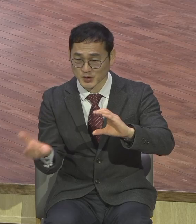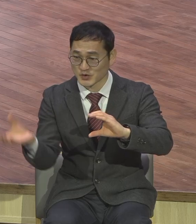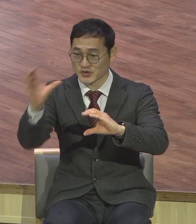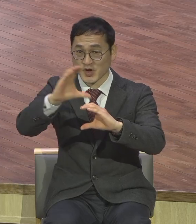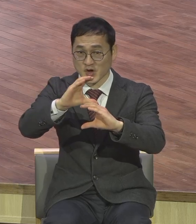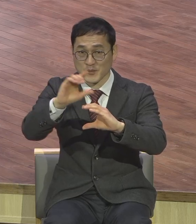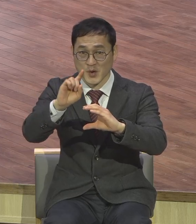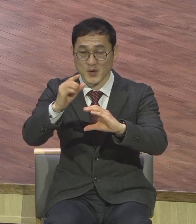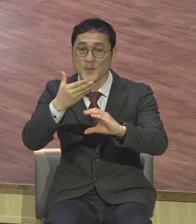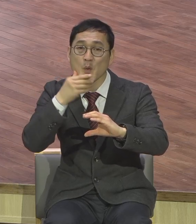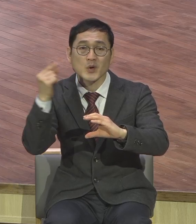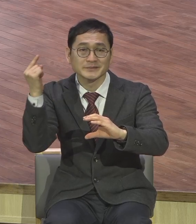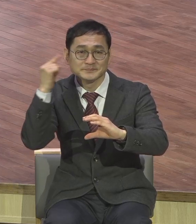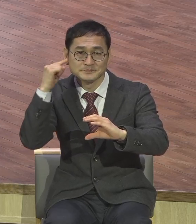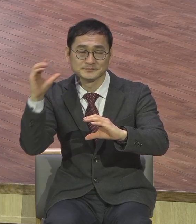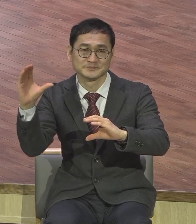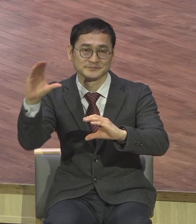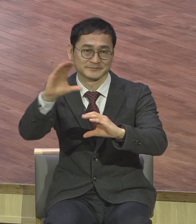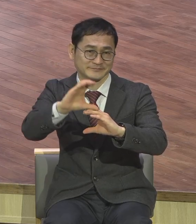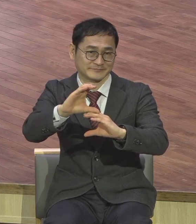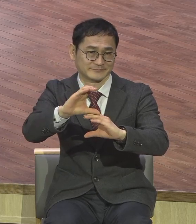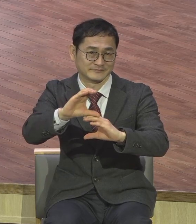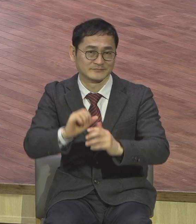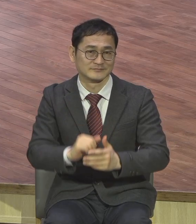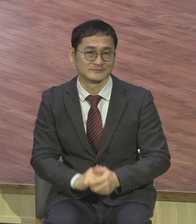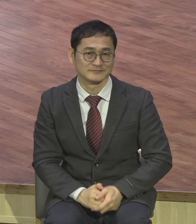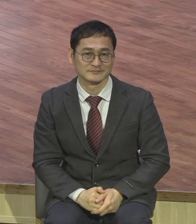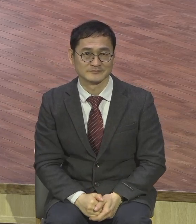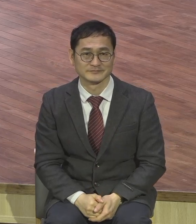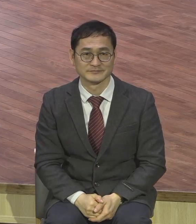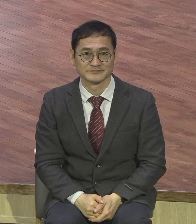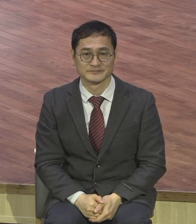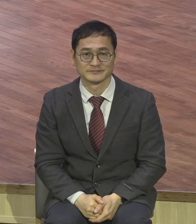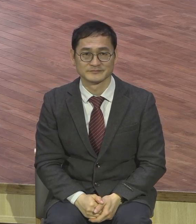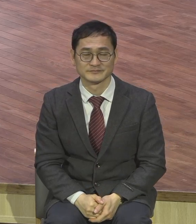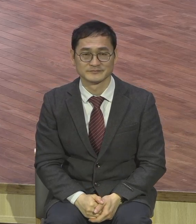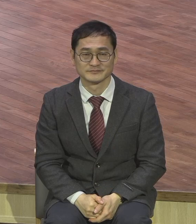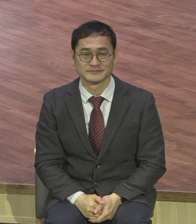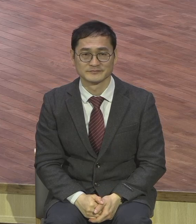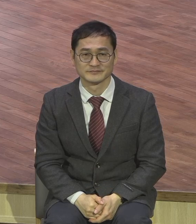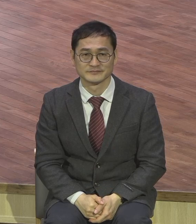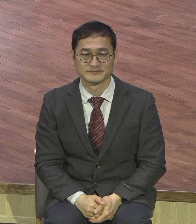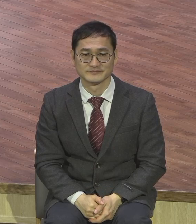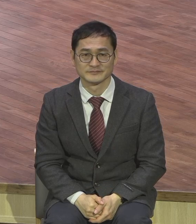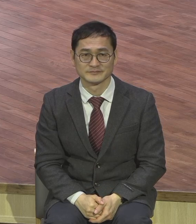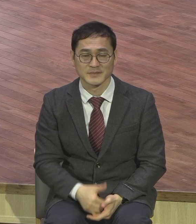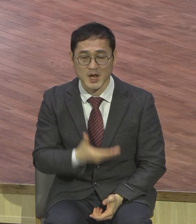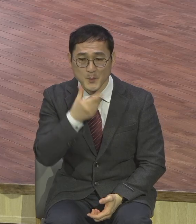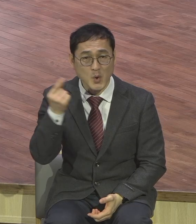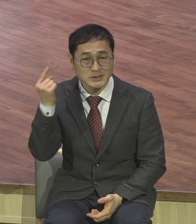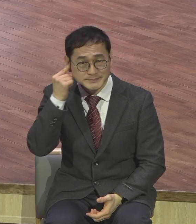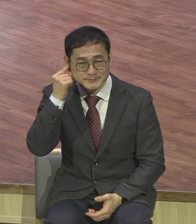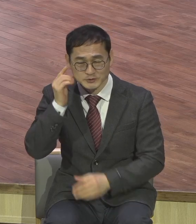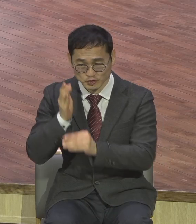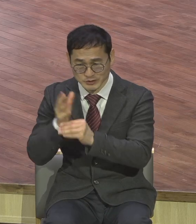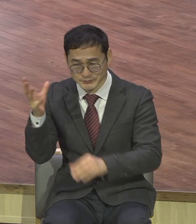복음적 수준을 해야 돼요 복음적 수준 긍정 위에 있는 거예요 복음적 수준을 해서 모든 삶의 발걸음을